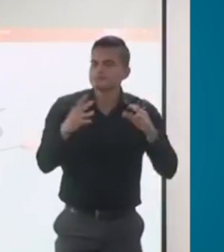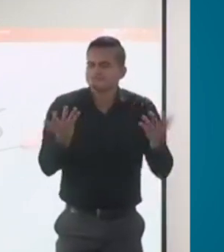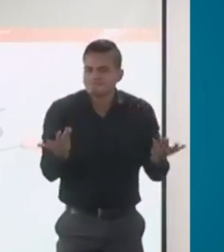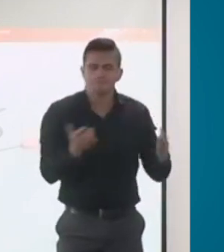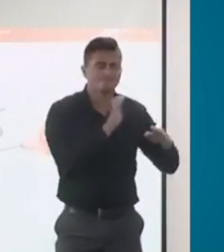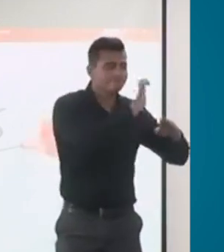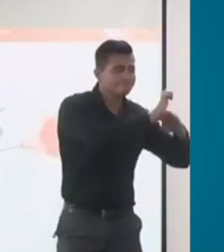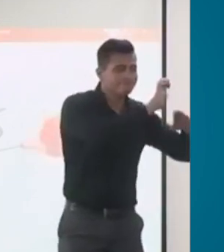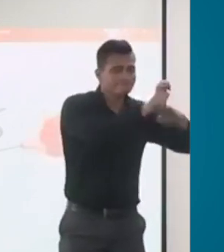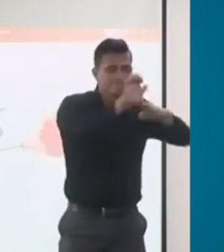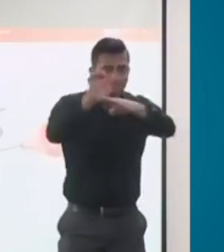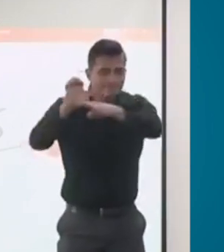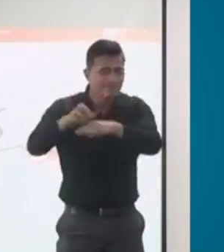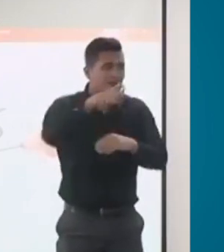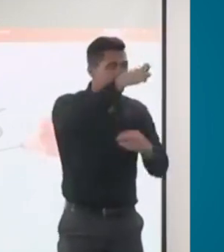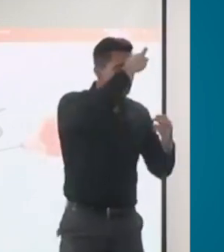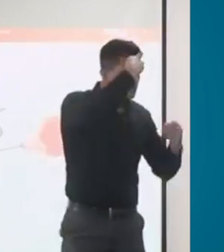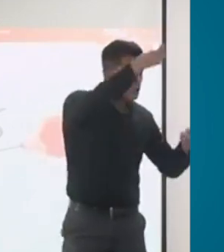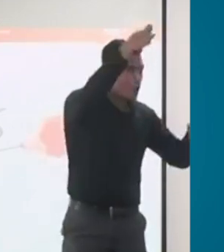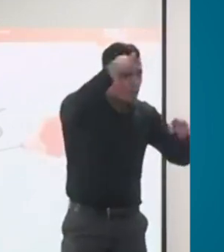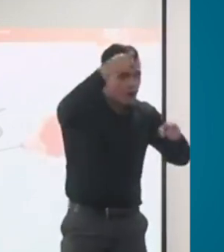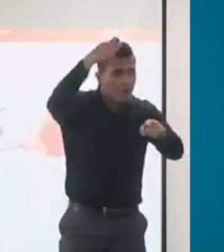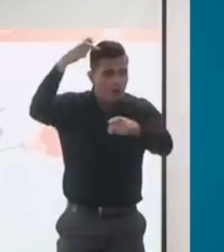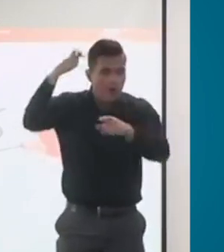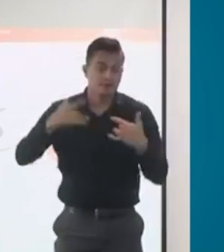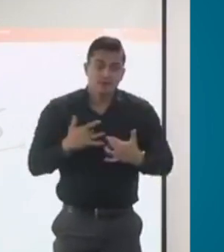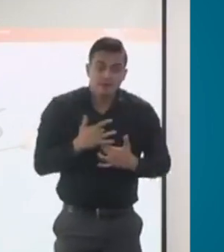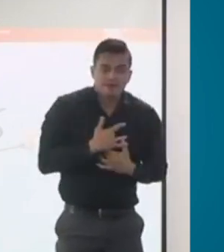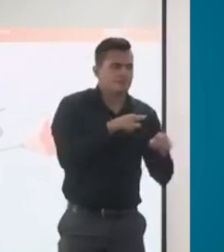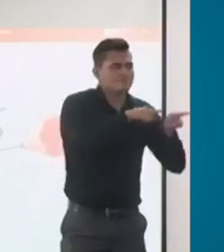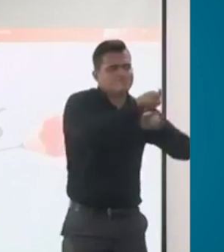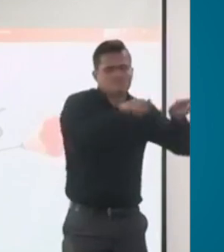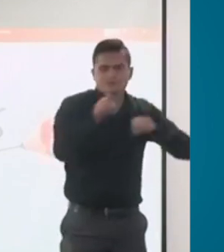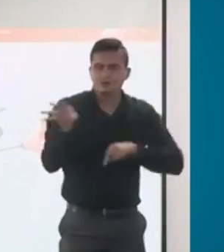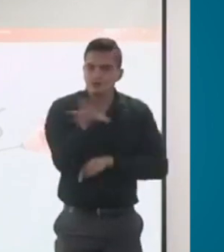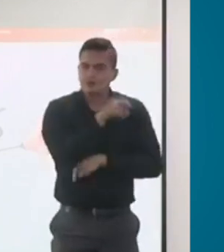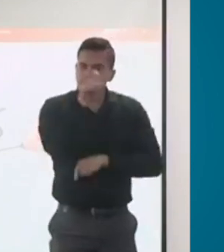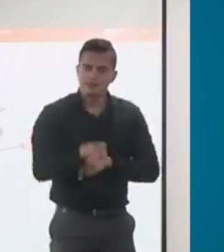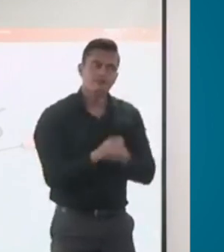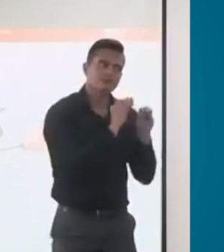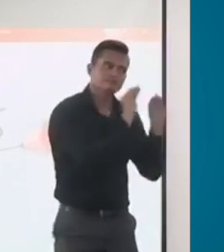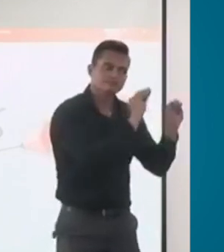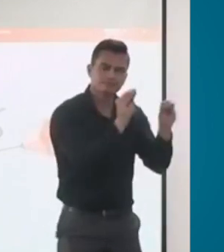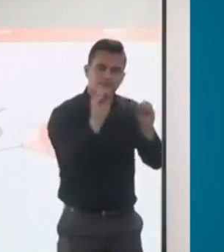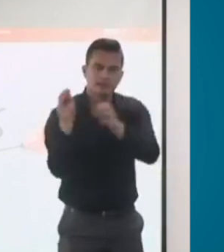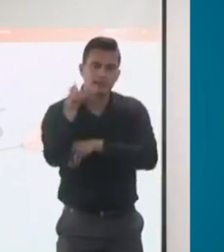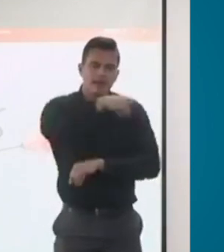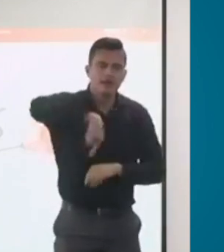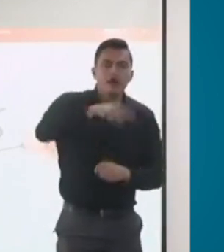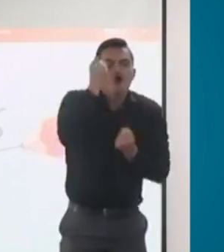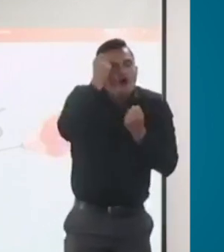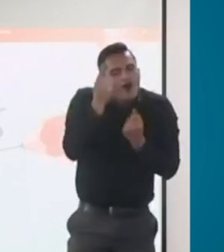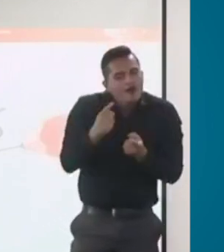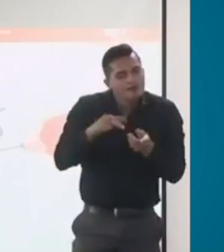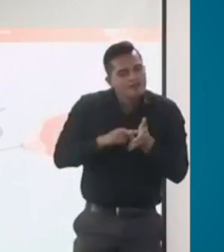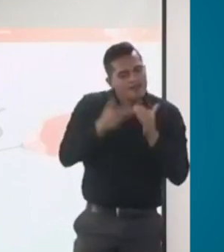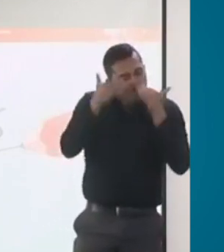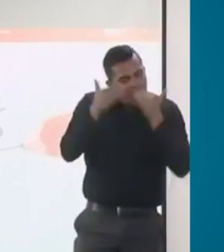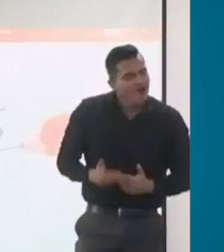profesionales, no sólo de la salud, con todos los profesionales en general para comprender la discapacidad. Sabemos que